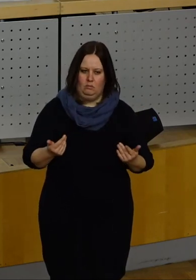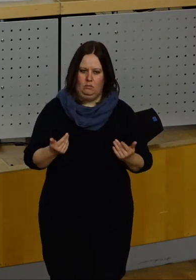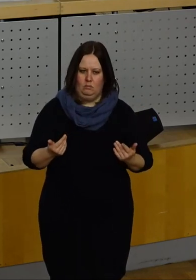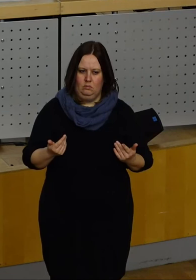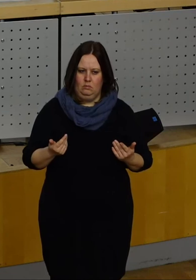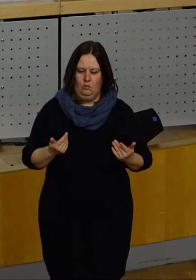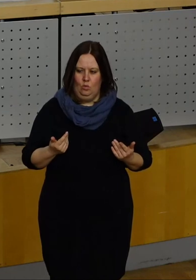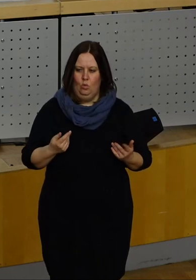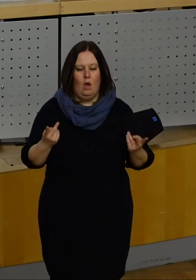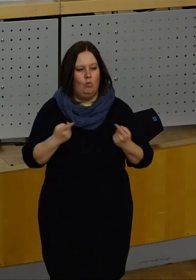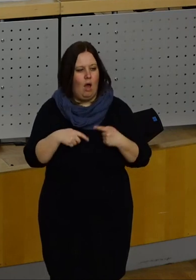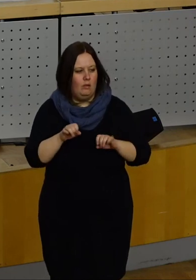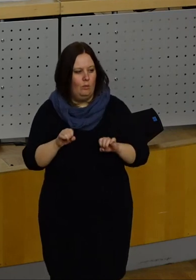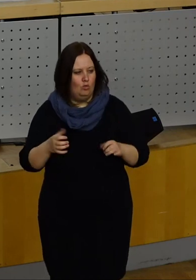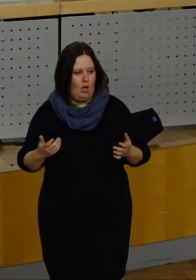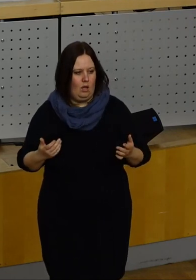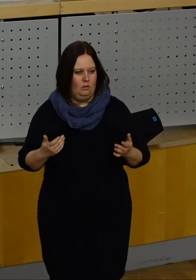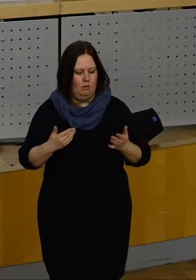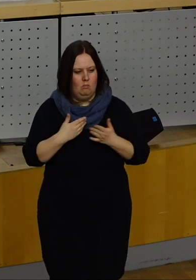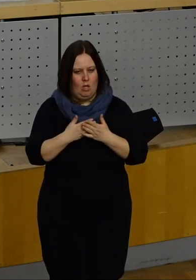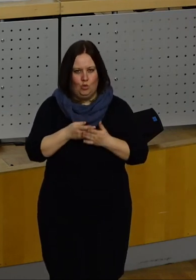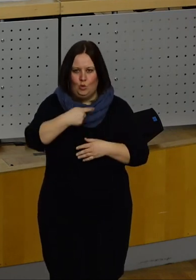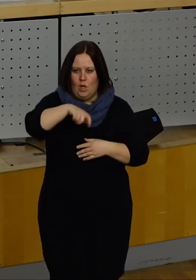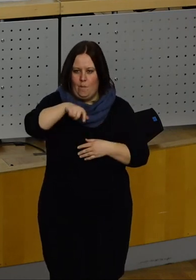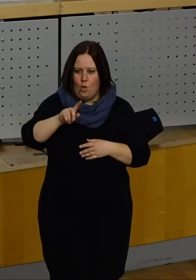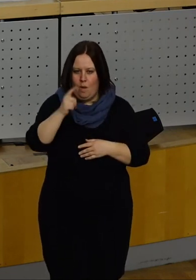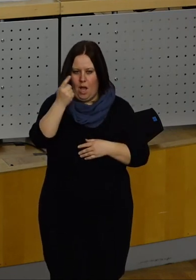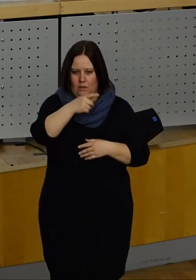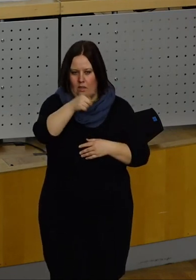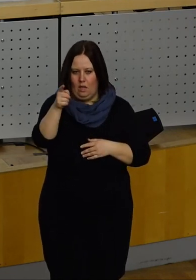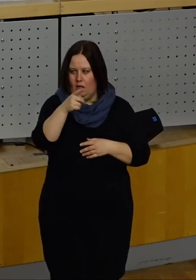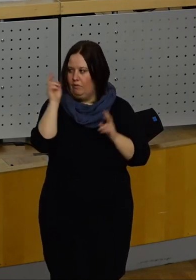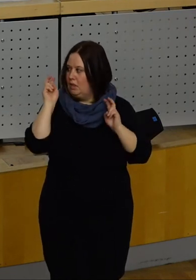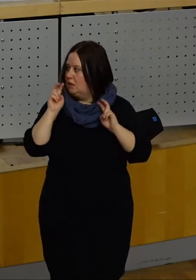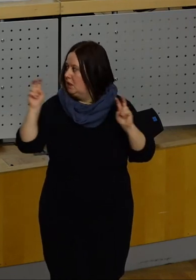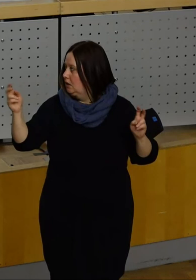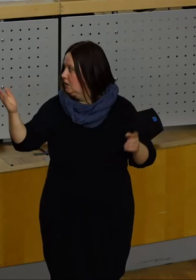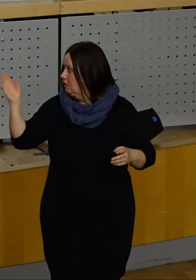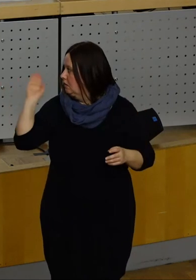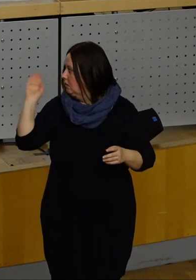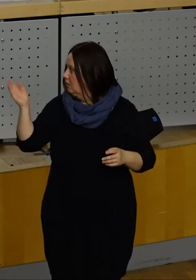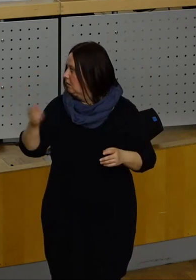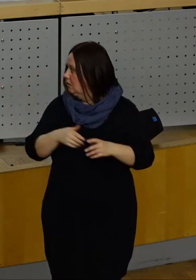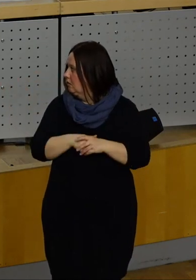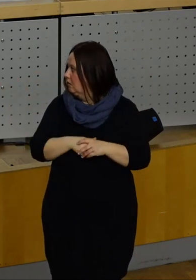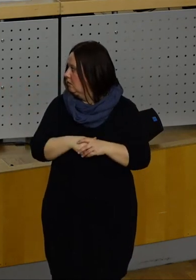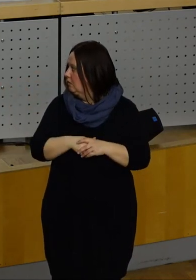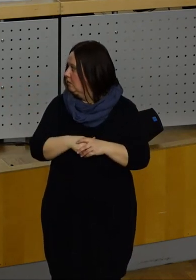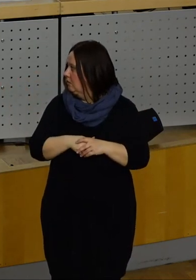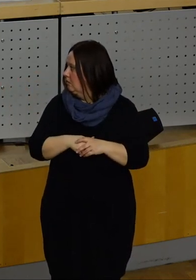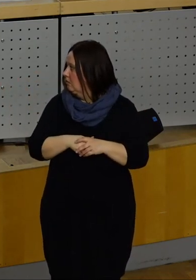Und wir können noch mehr tun. Unsere Bürgermeister, die hier hinten gerade sitzen, können Sie mal mir kurz zuhören, wäre nicht falsch.